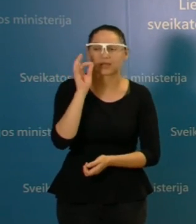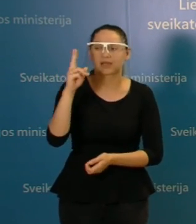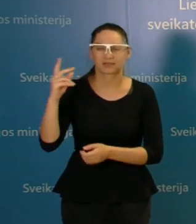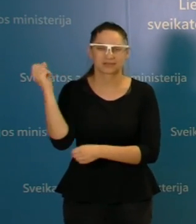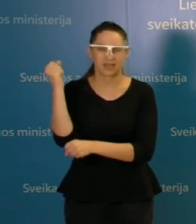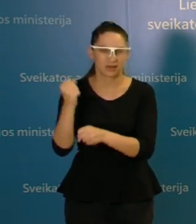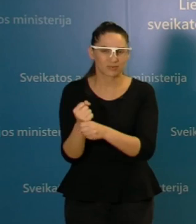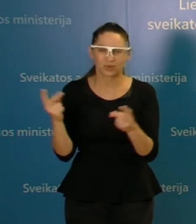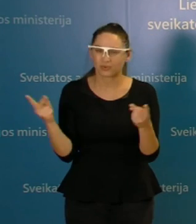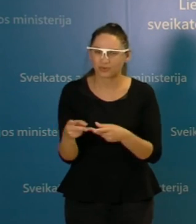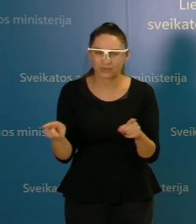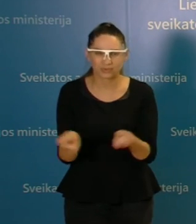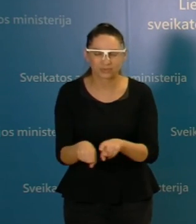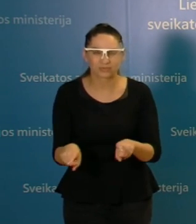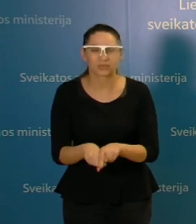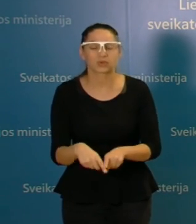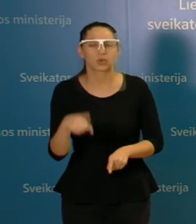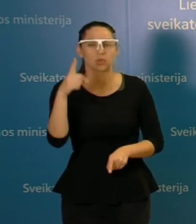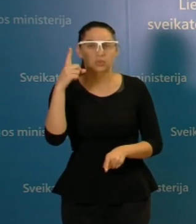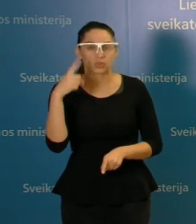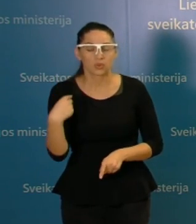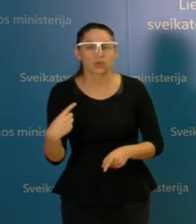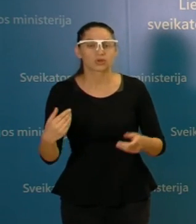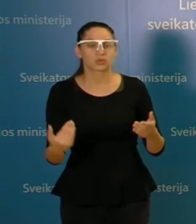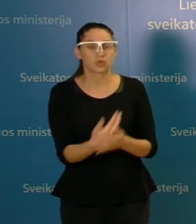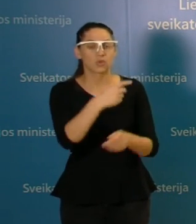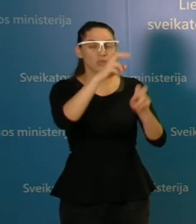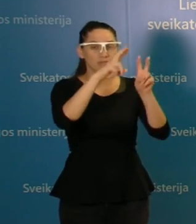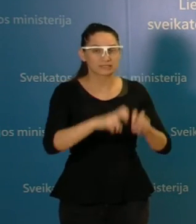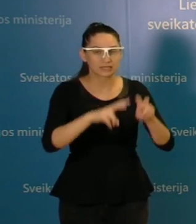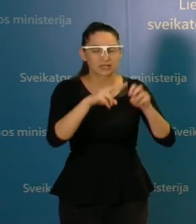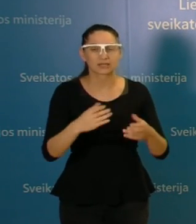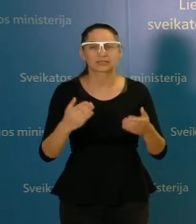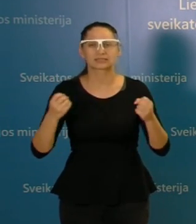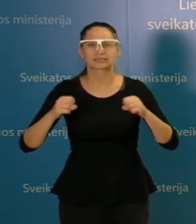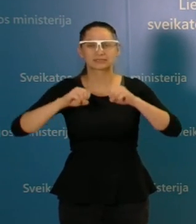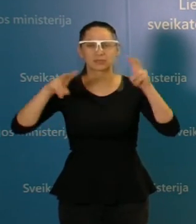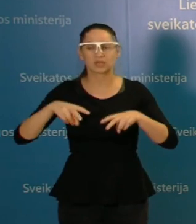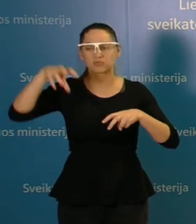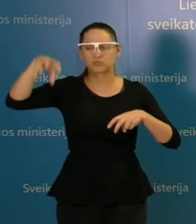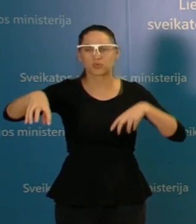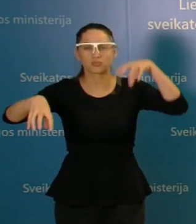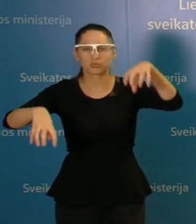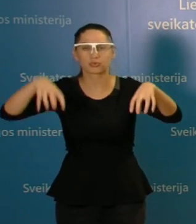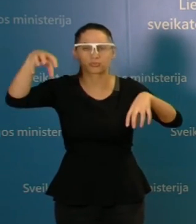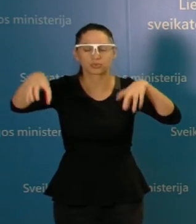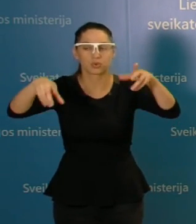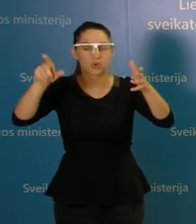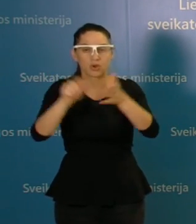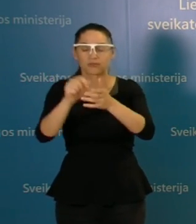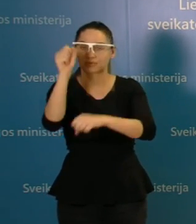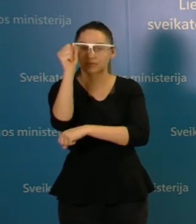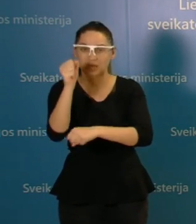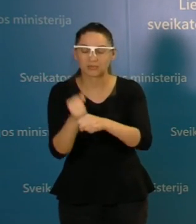ženkliai daugiau ištirti, reikės ženkliai daugiau mobilių punktų, kuriems taip pat reikia žmonių, taip pat reikia